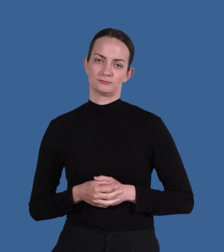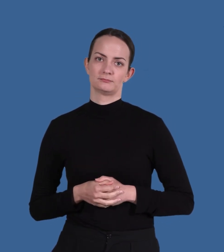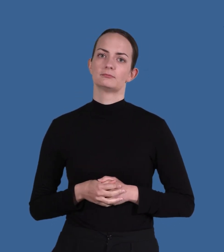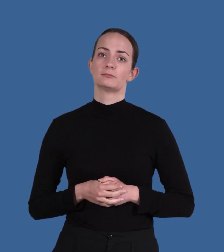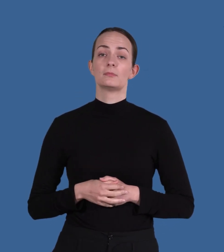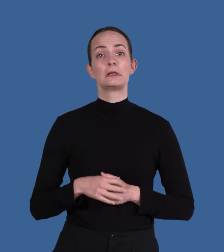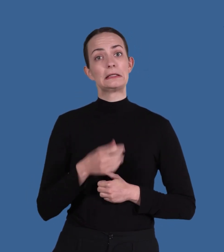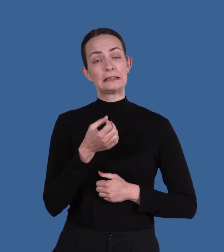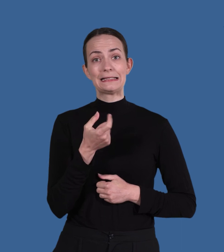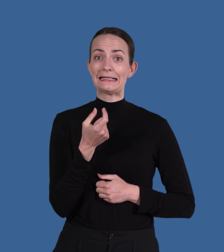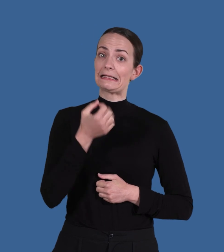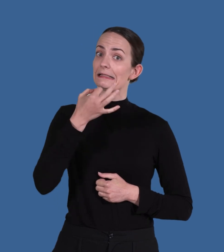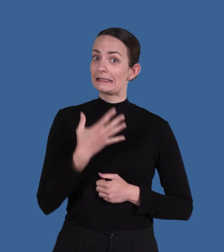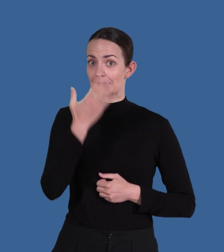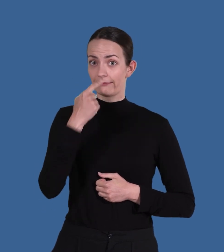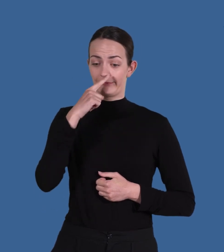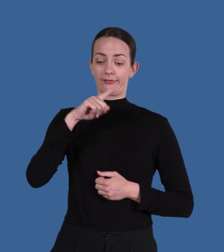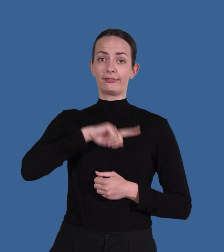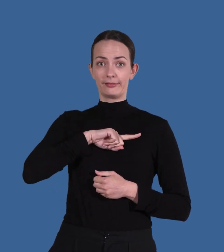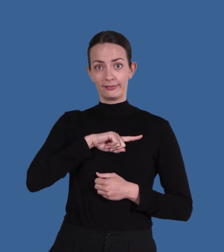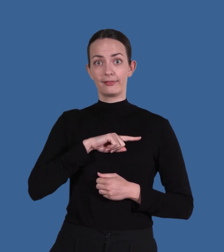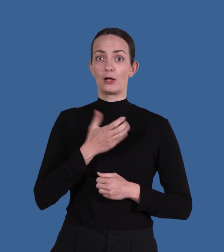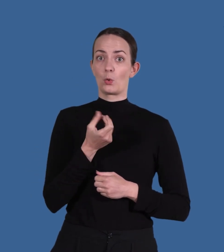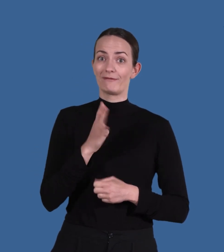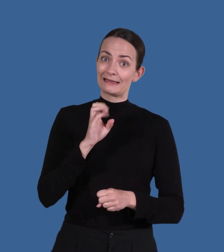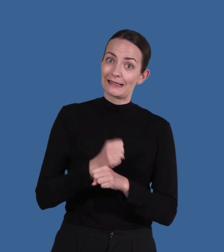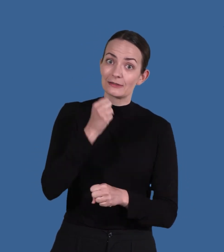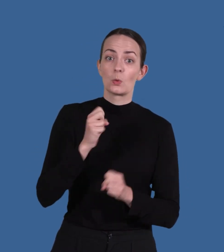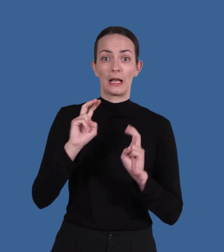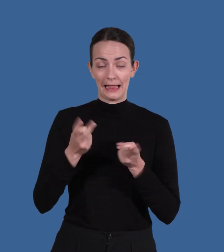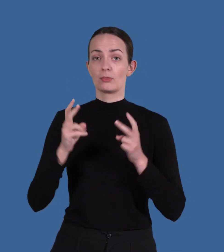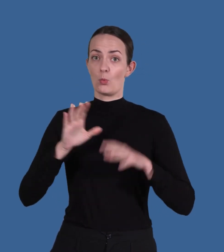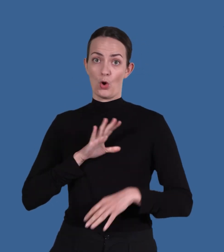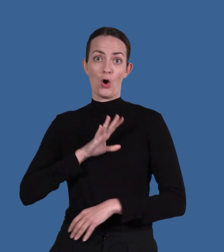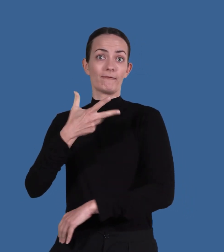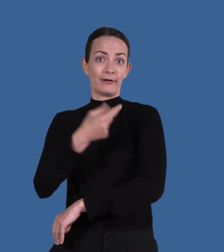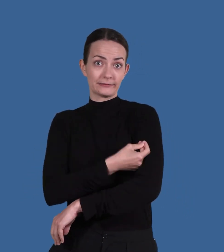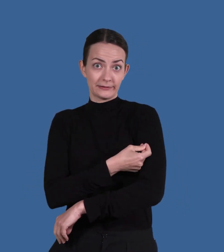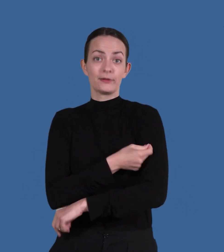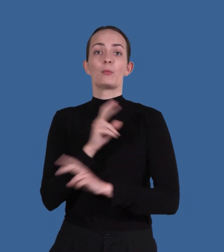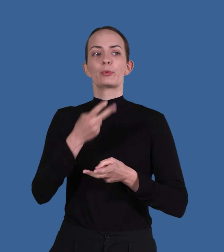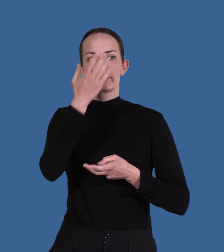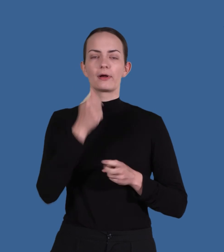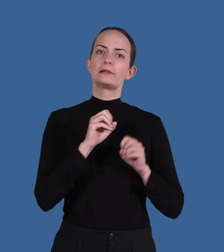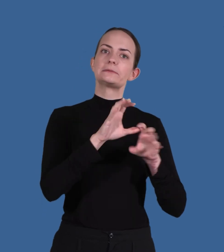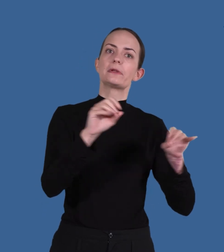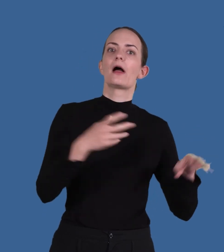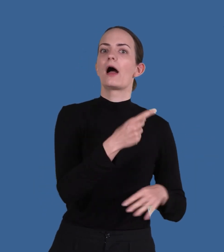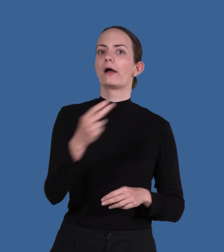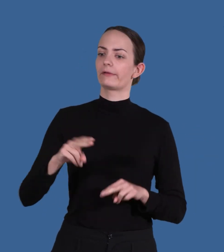Det finns en liten risk att du får sjukdomen även om du är vaccinerad Det finns också en liten risk att du kan bli smittad och sprida viruset